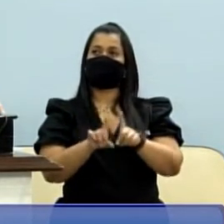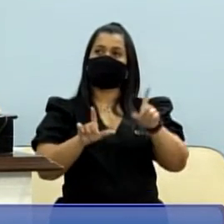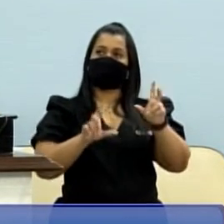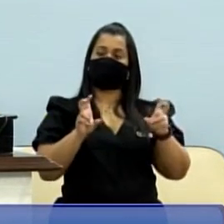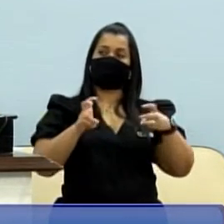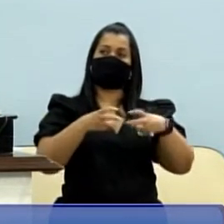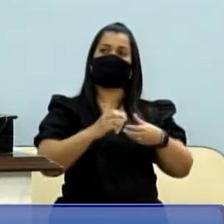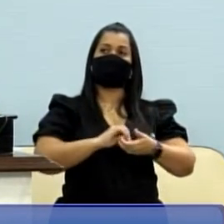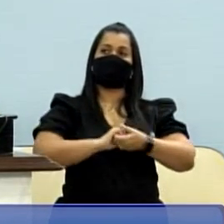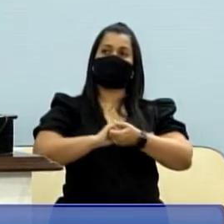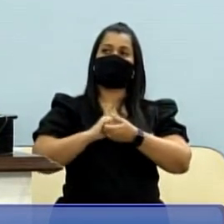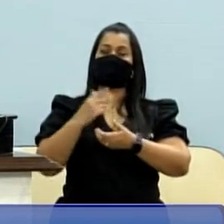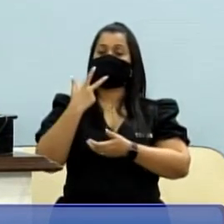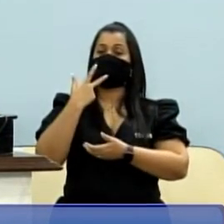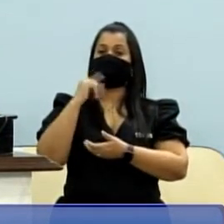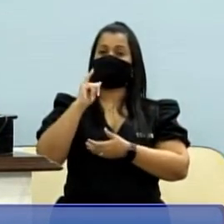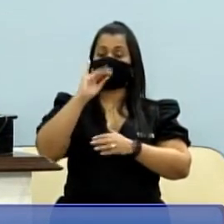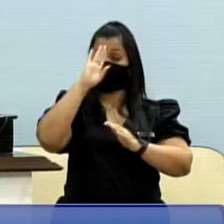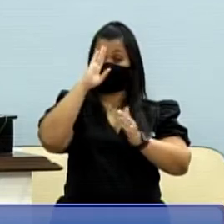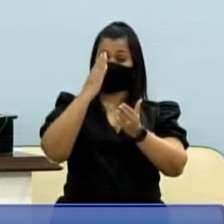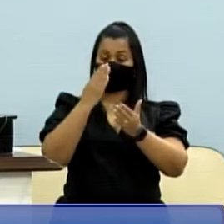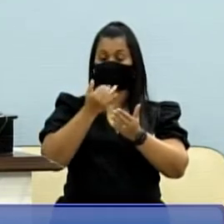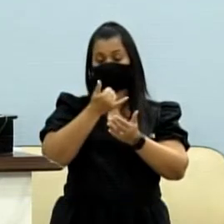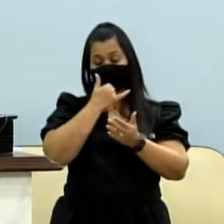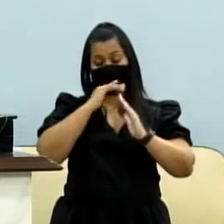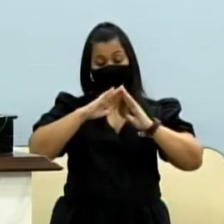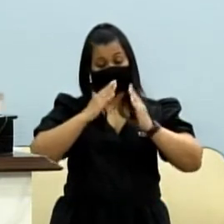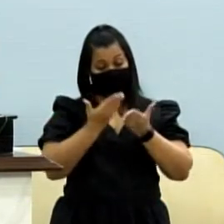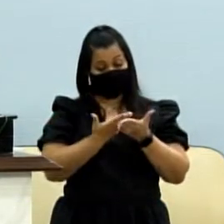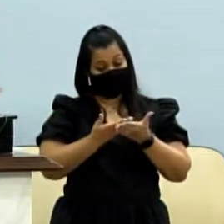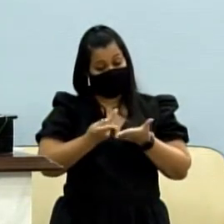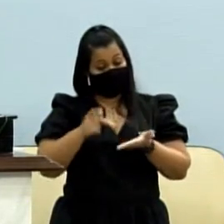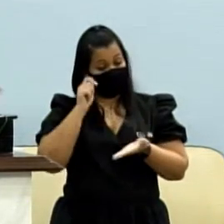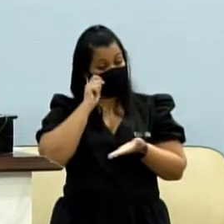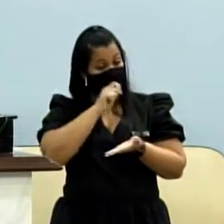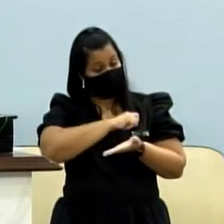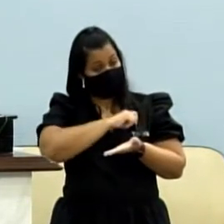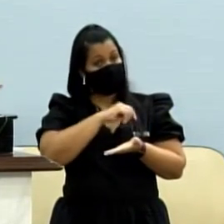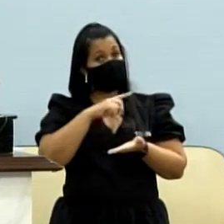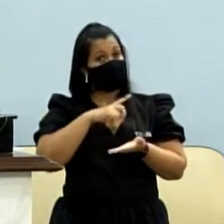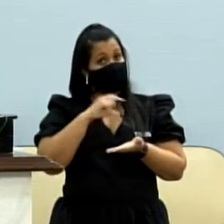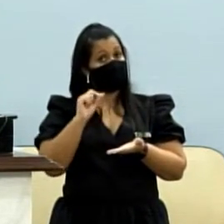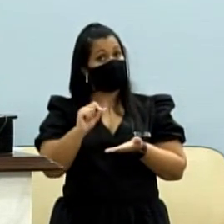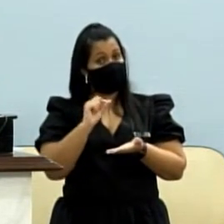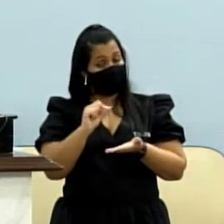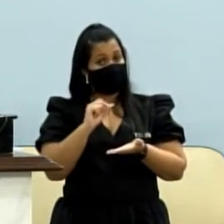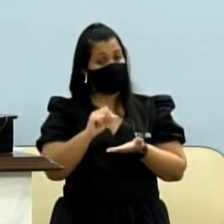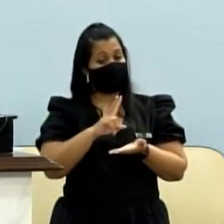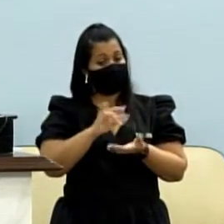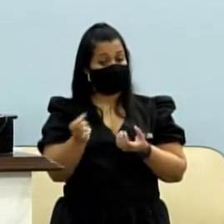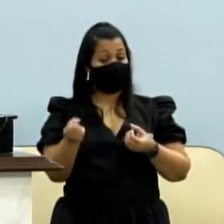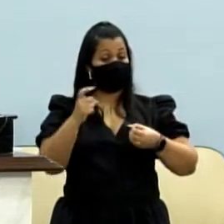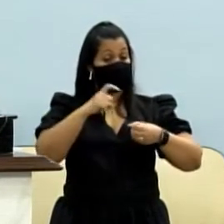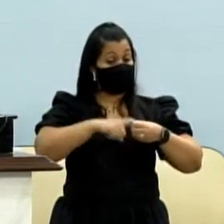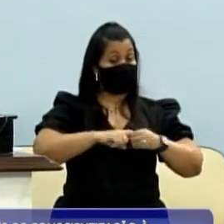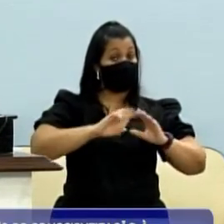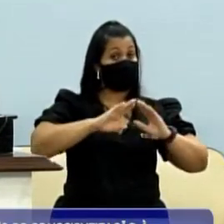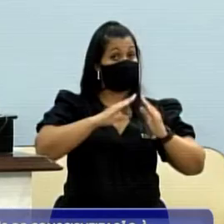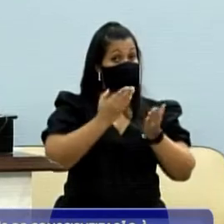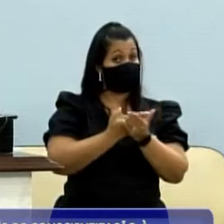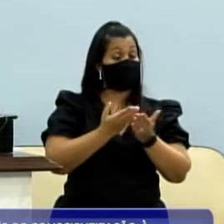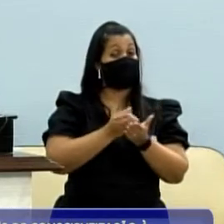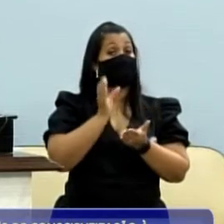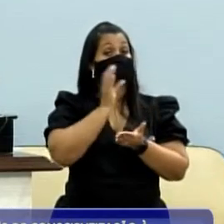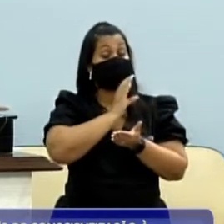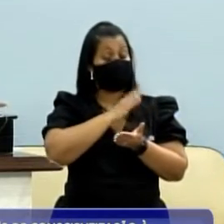alunos das escolas públicas municipais, que clamam com razão pelo retorno das aulas, urgente, e